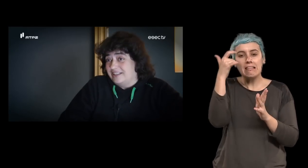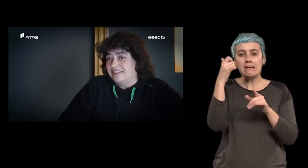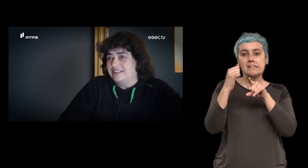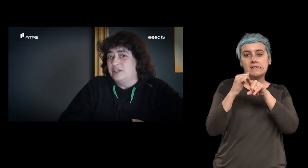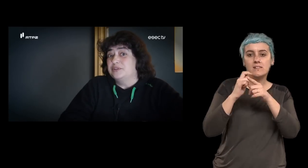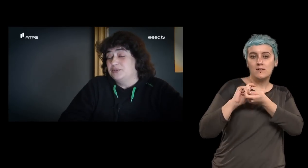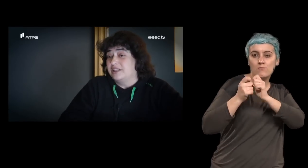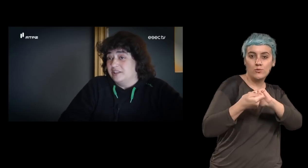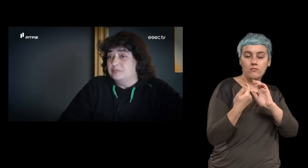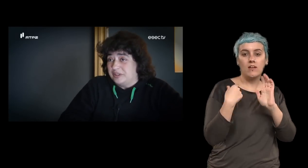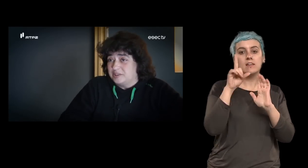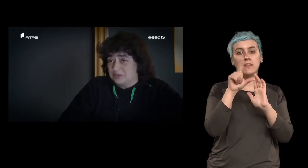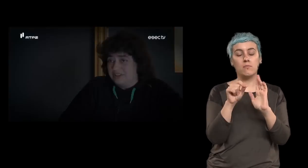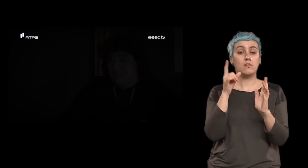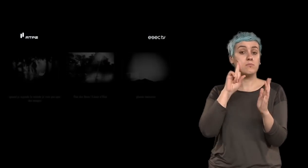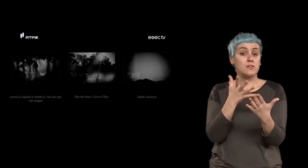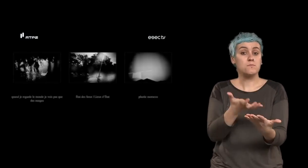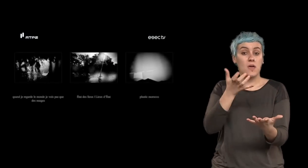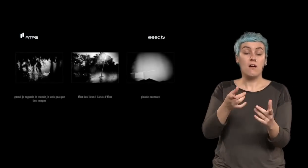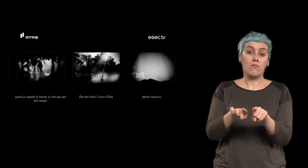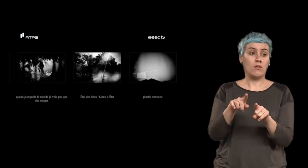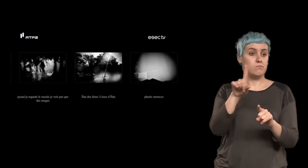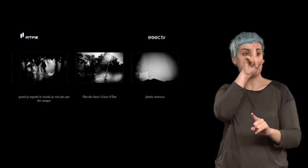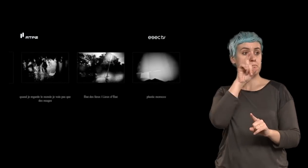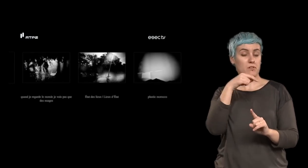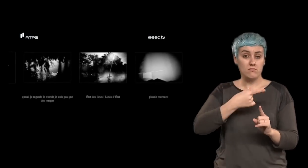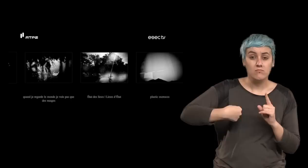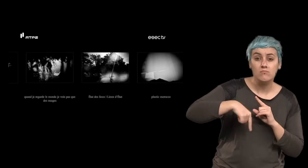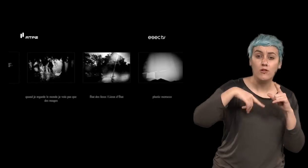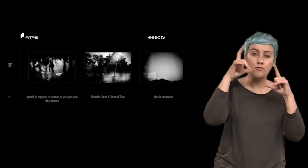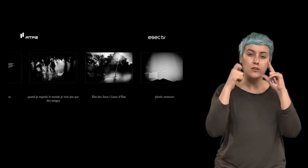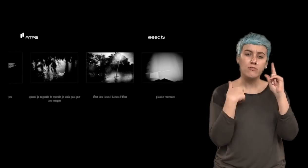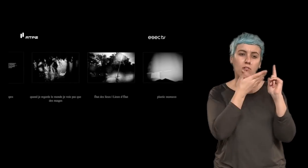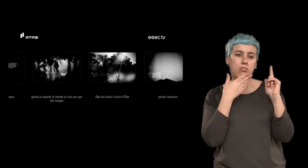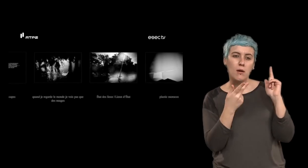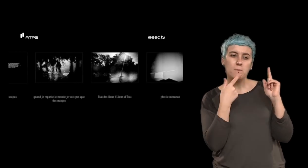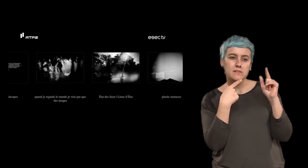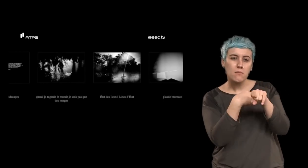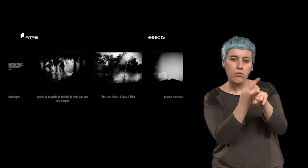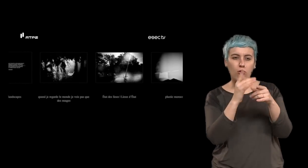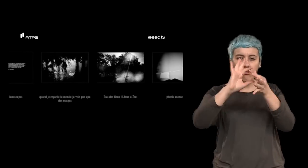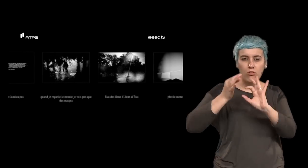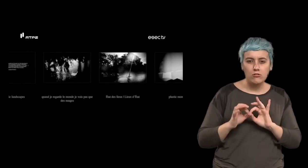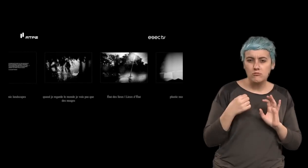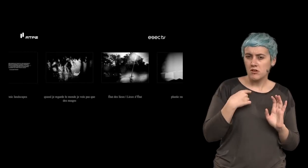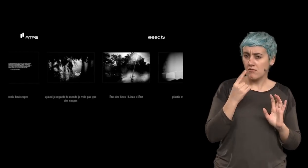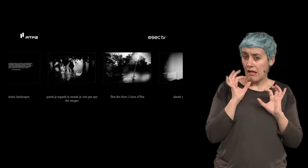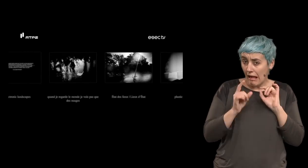ideia e equacionar aquilo que me parece pertinente, que é seremos nós tão competentes a descodificar as imagens fotográficas quando pensamos, que devia